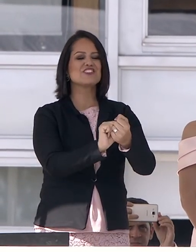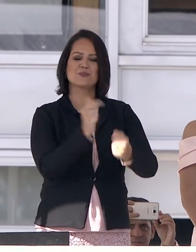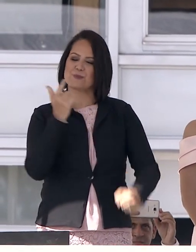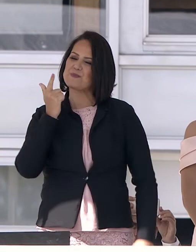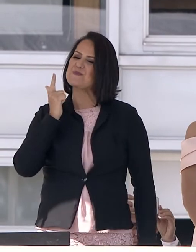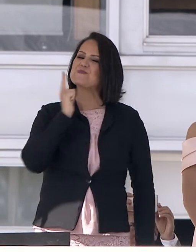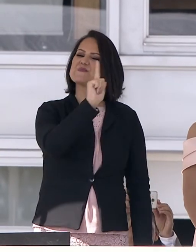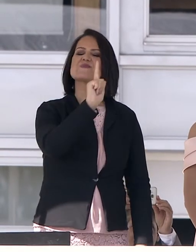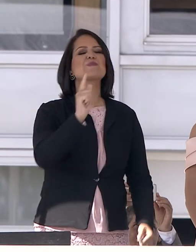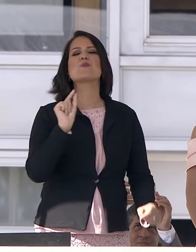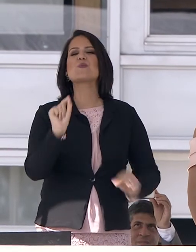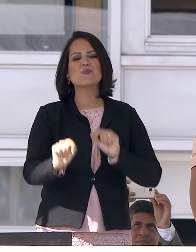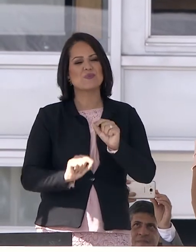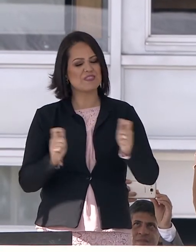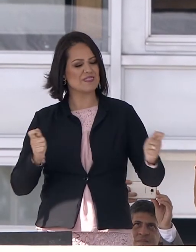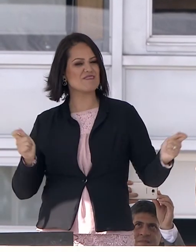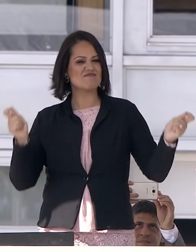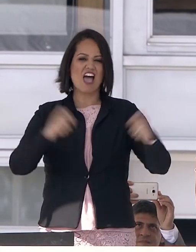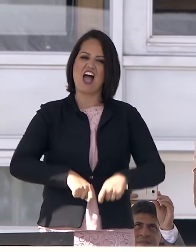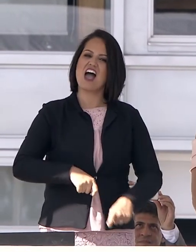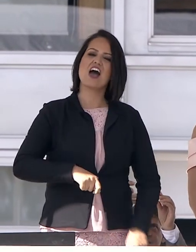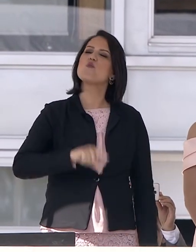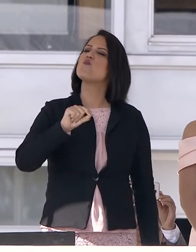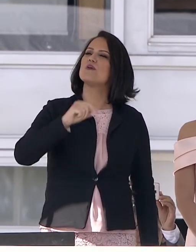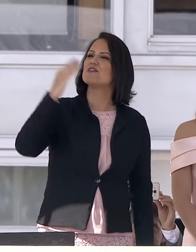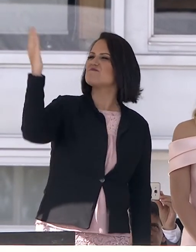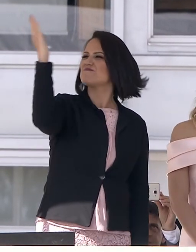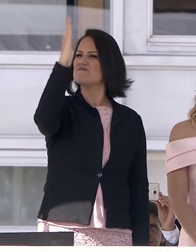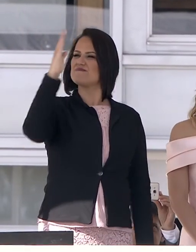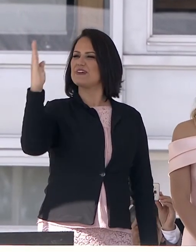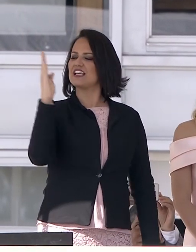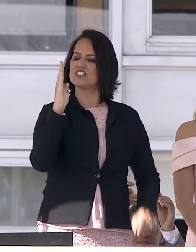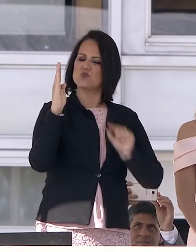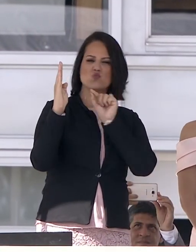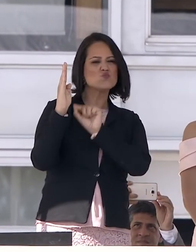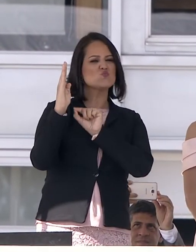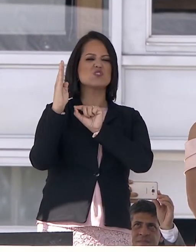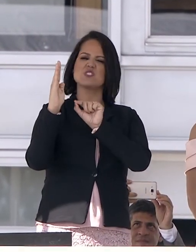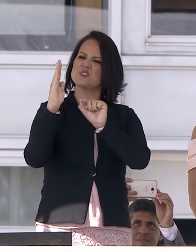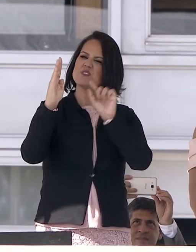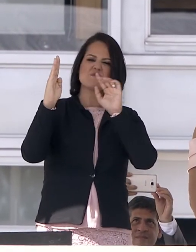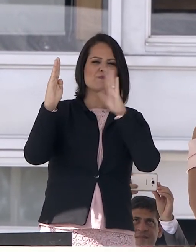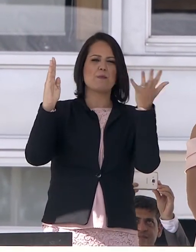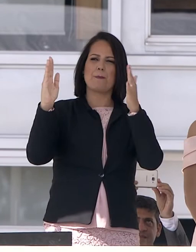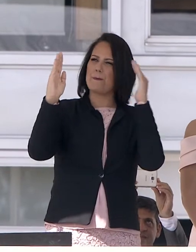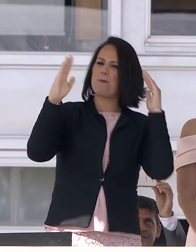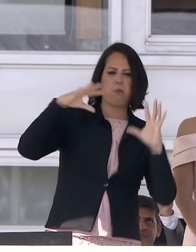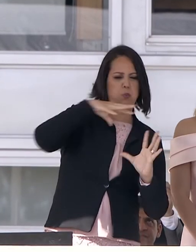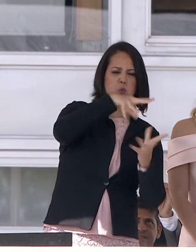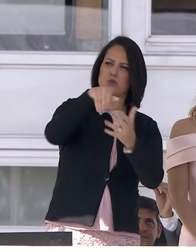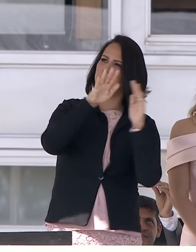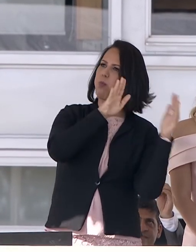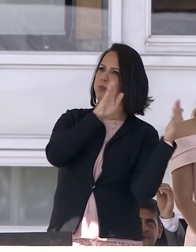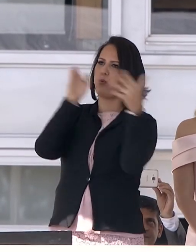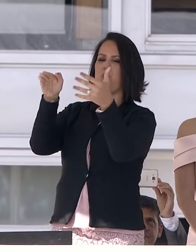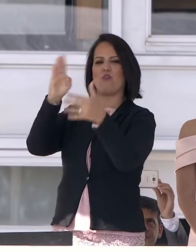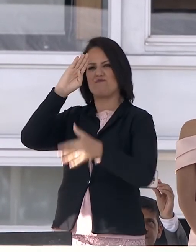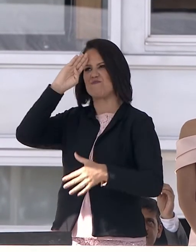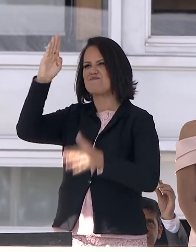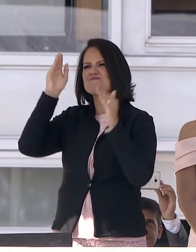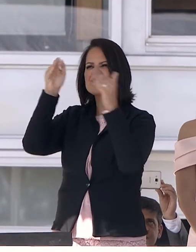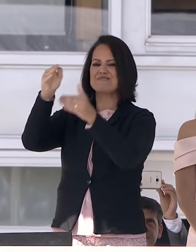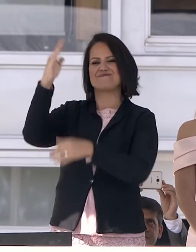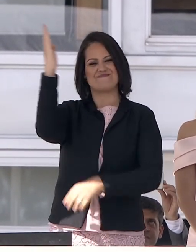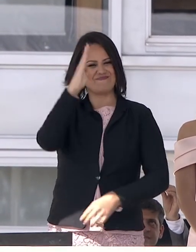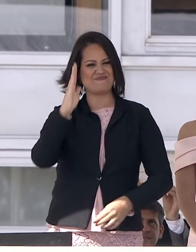temos como fazer o Brasil ocupar o lugar de destaque que ele merece no mundo e trazer